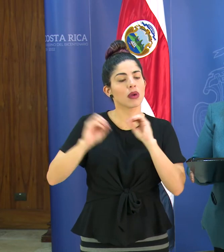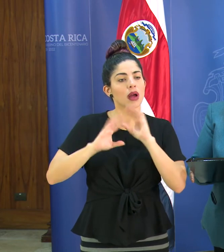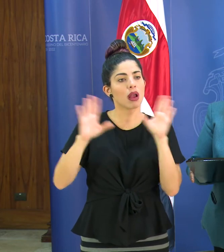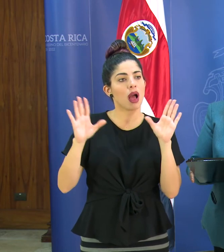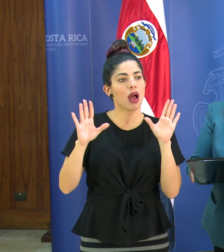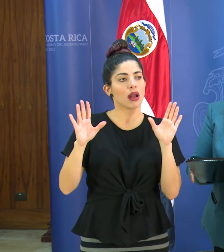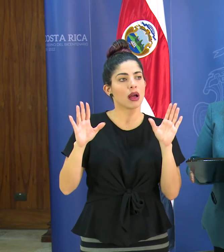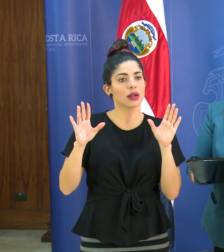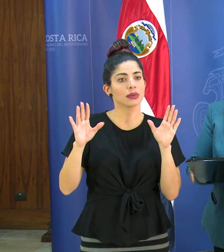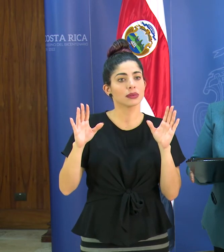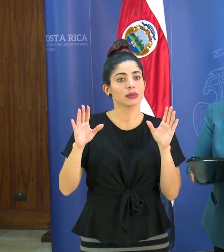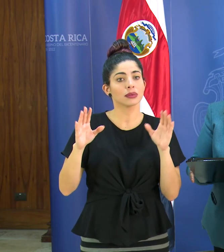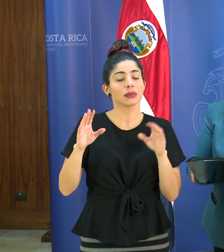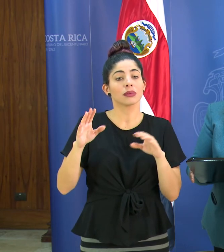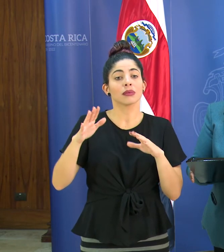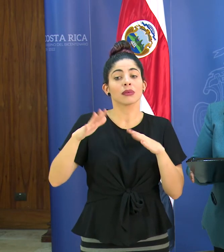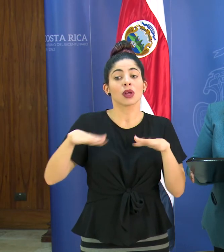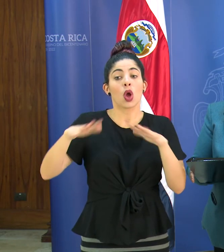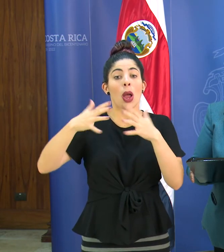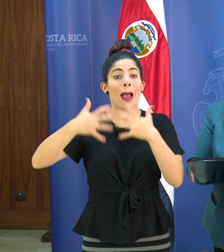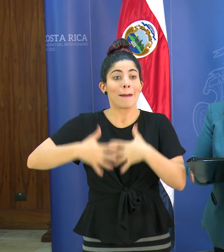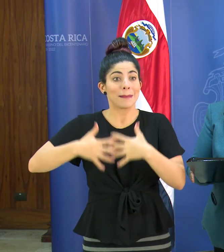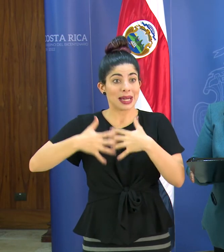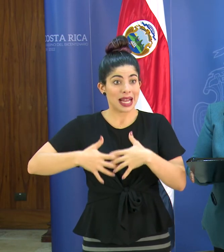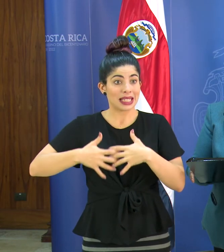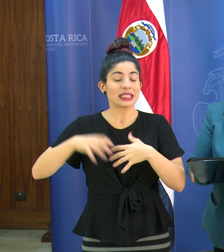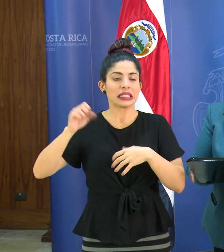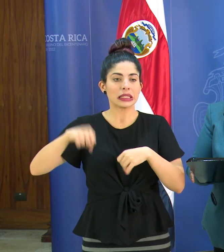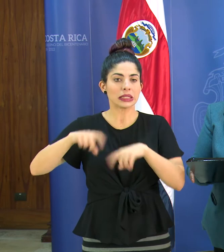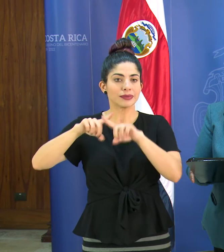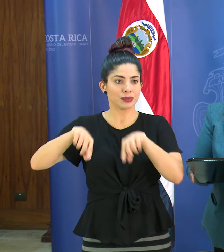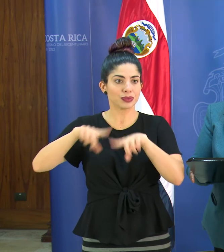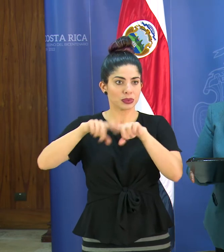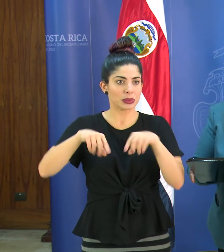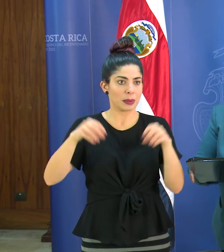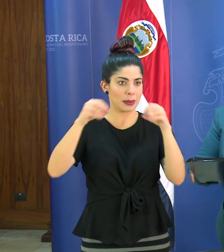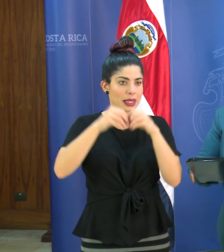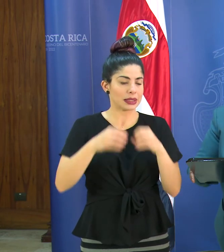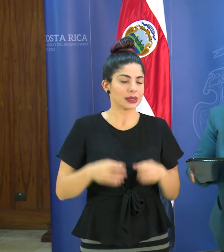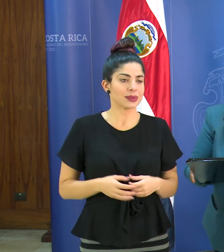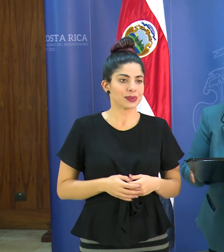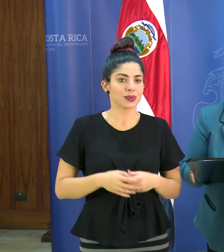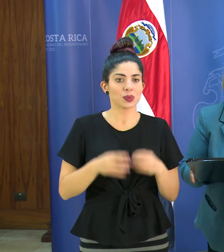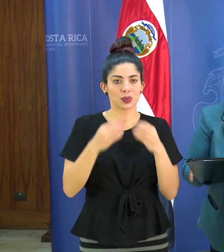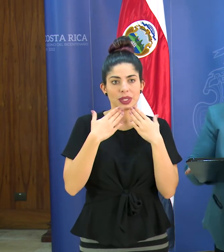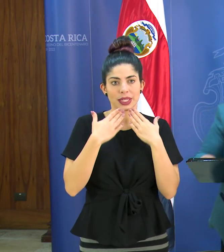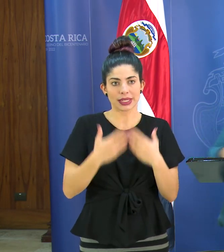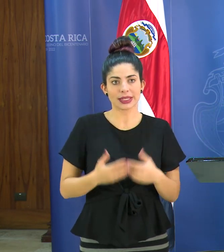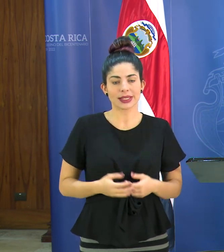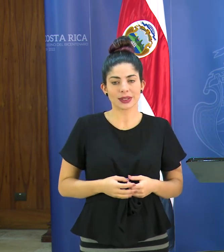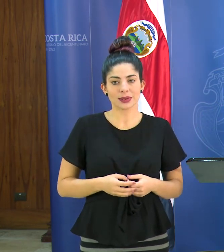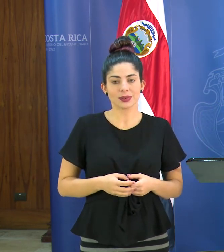de que lo que es el mercado corporativo si ha tenido cancelaciones mayores muchas gracias